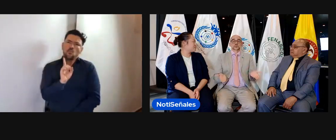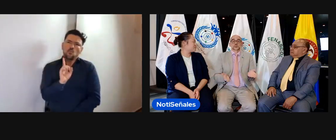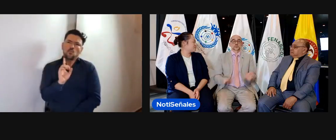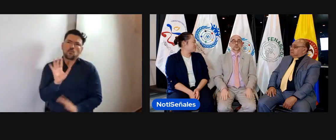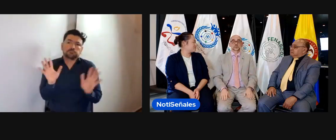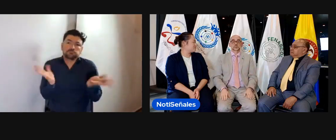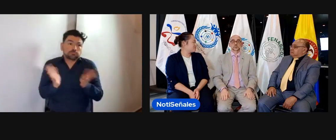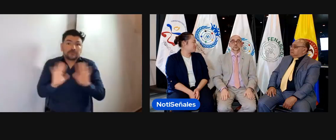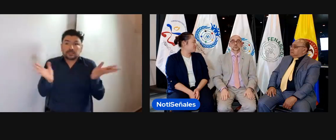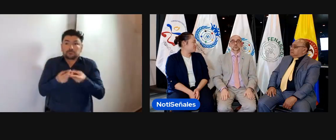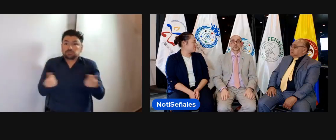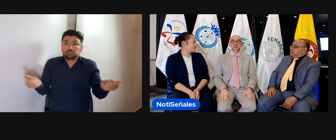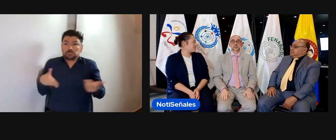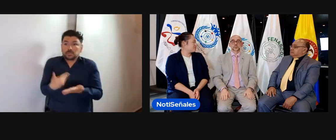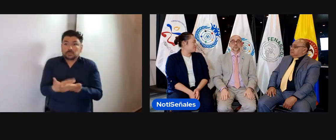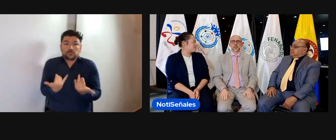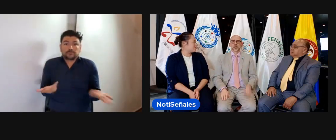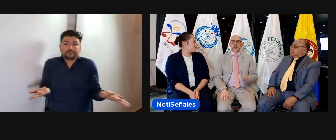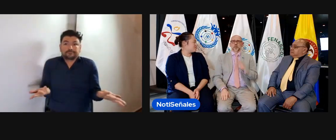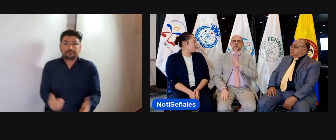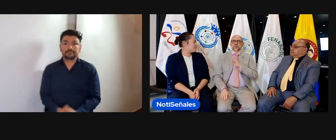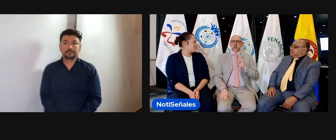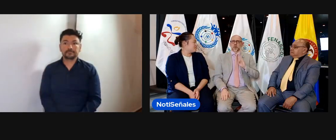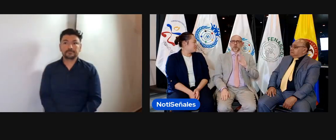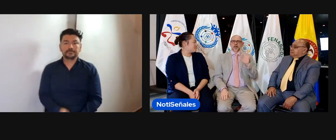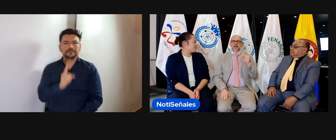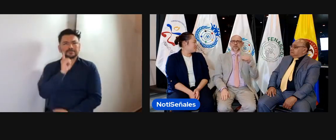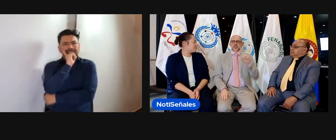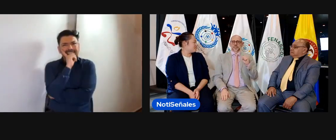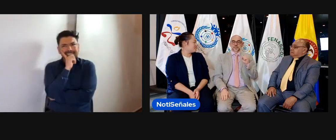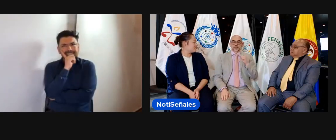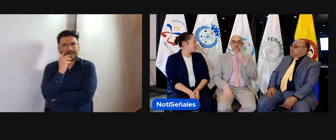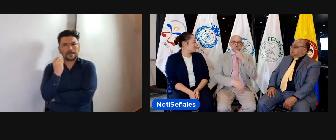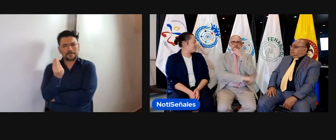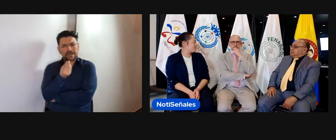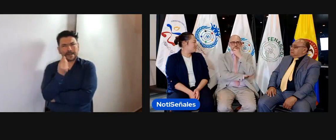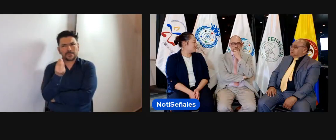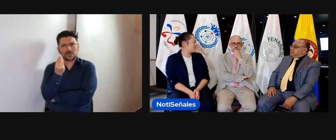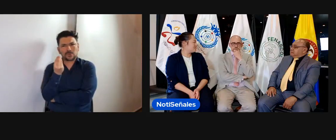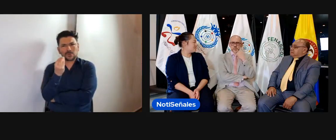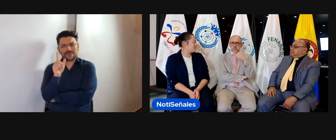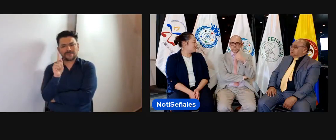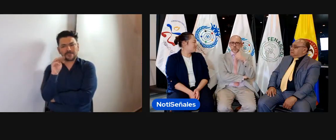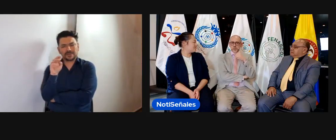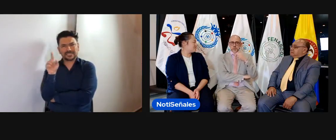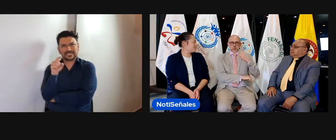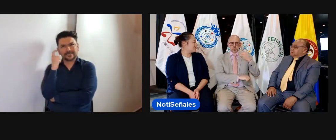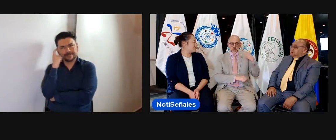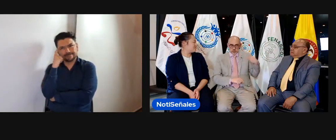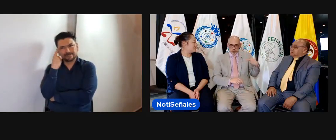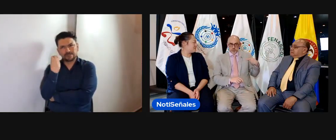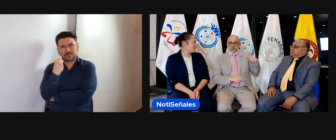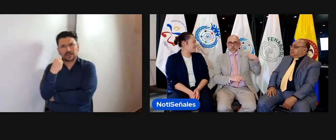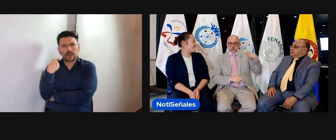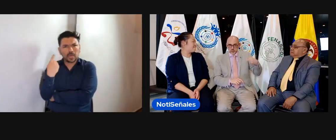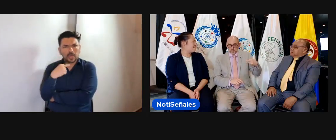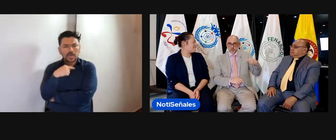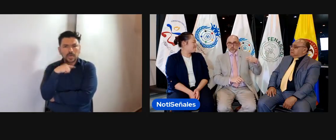Pero esto es un asunto, pues, que ya ha terminado. Nosotros, como Junta de la Federación Mundial de Sordos,